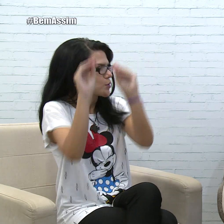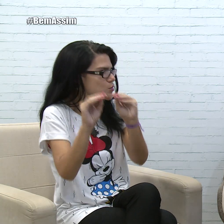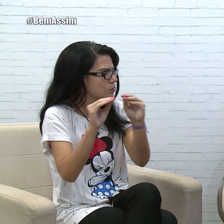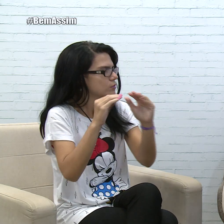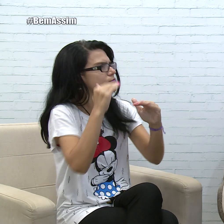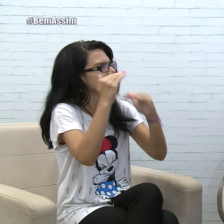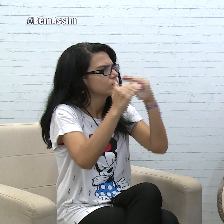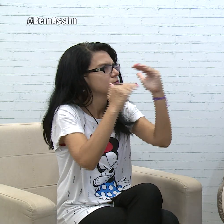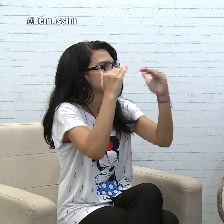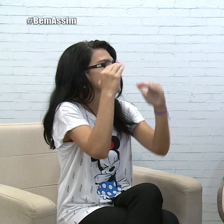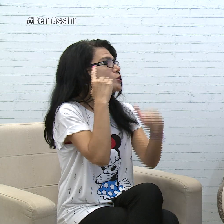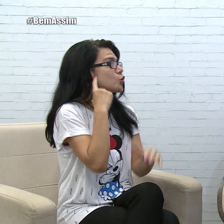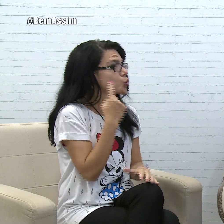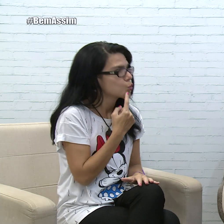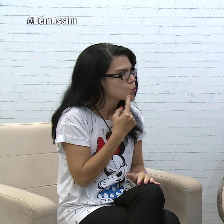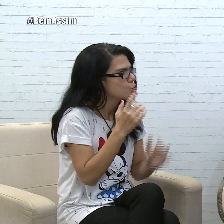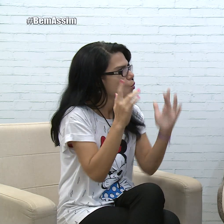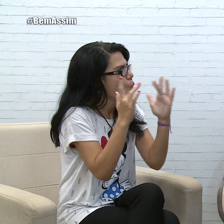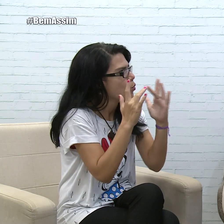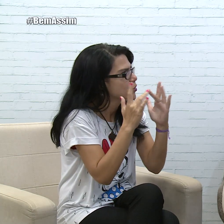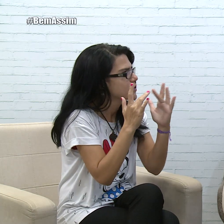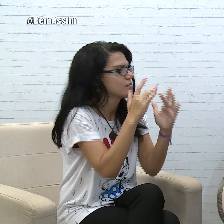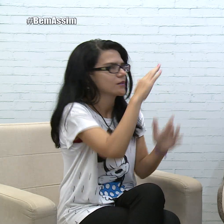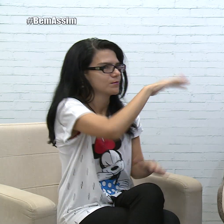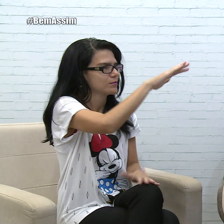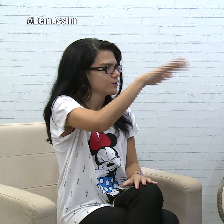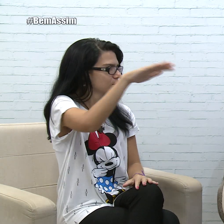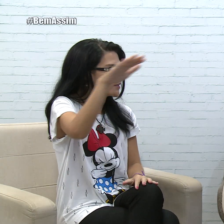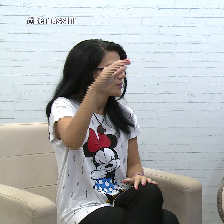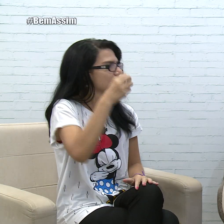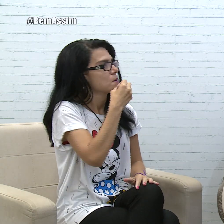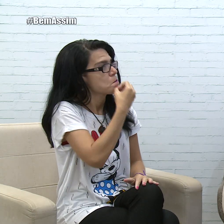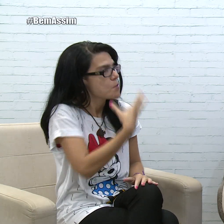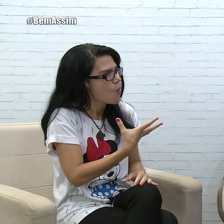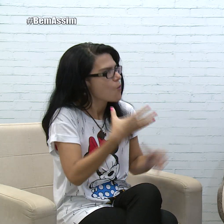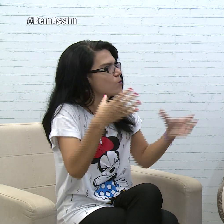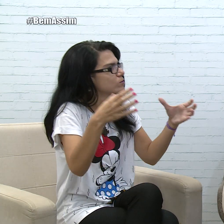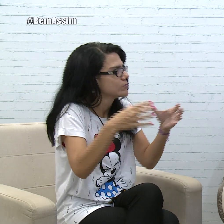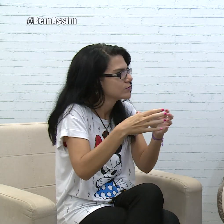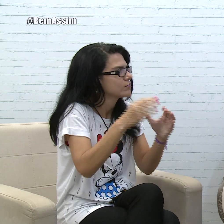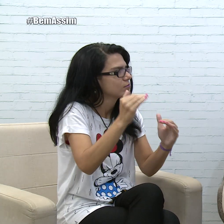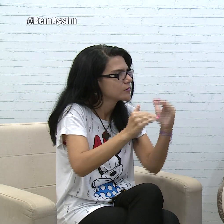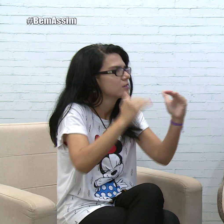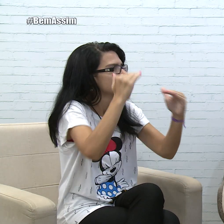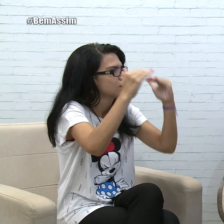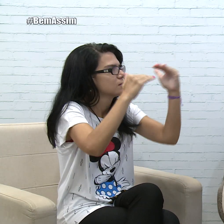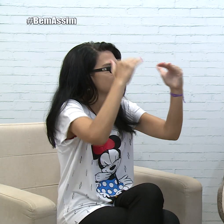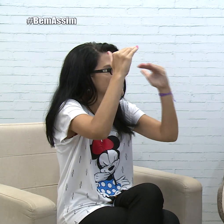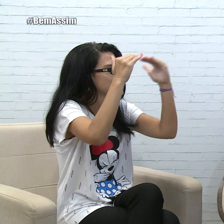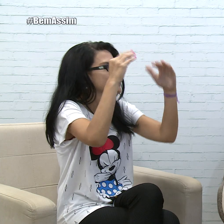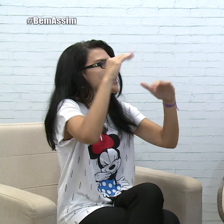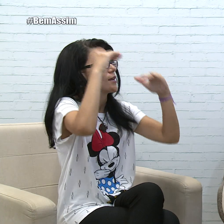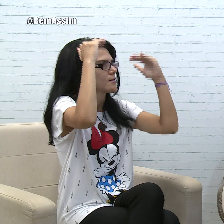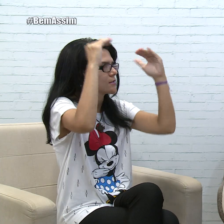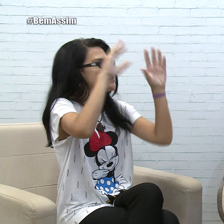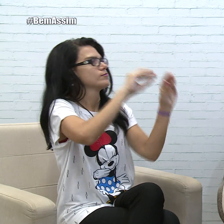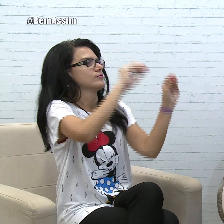o passar do tempo, fui me desenvolvendo, tive mais contato com surdos, numa escola, aos grupos, e eu fui me